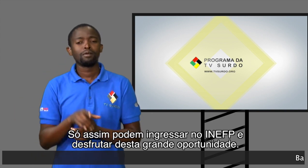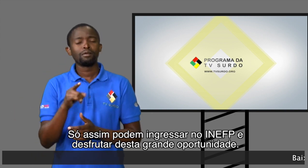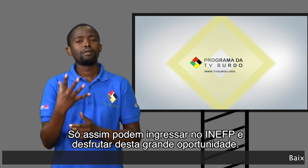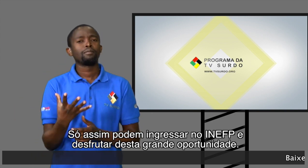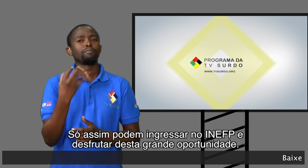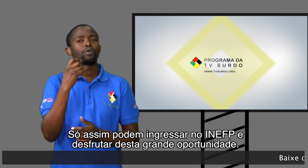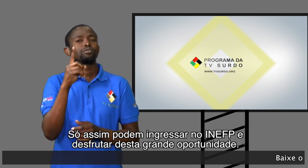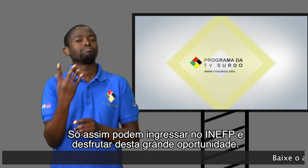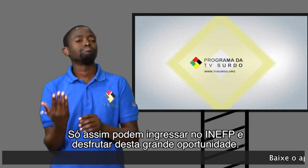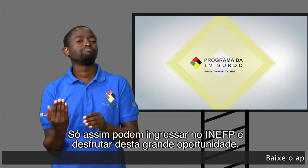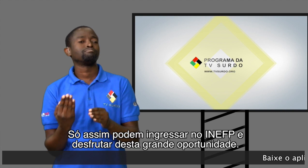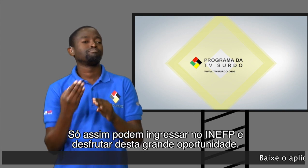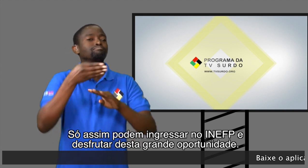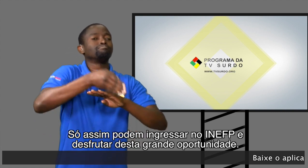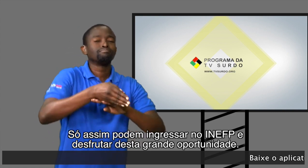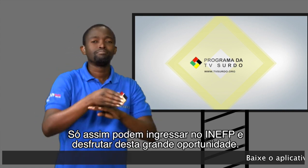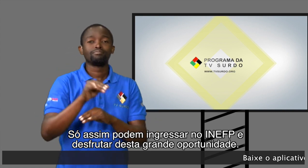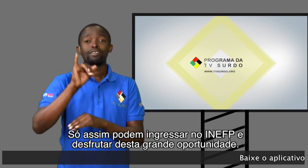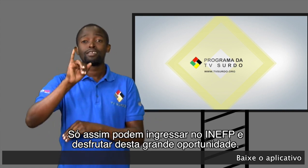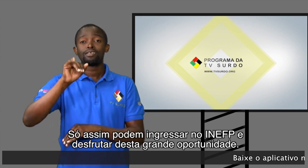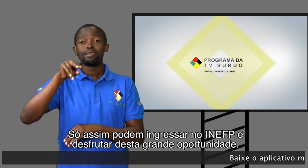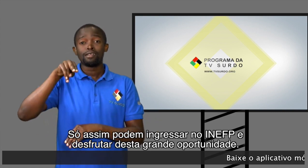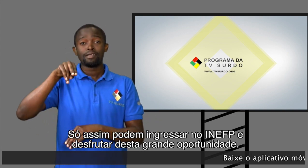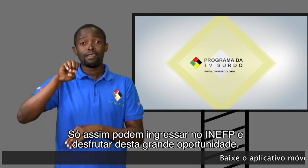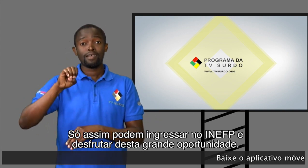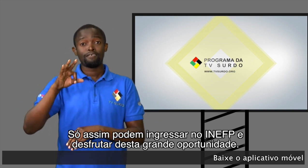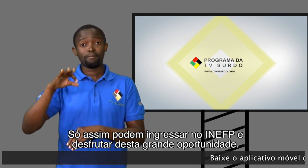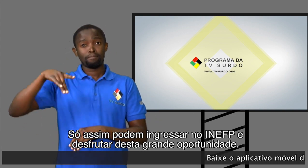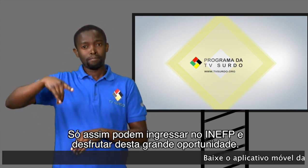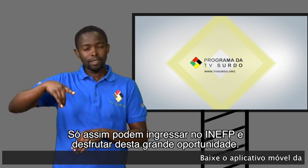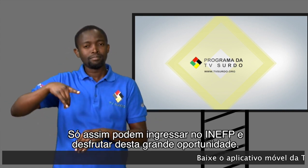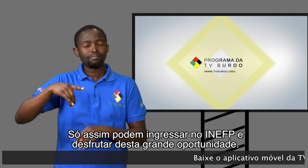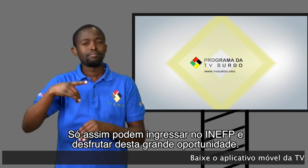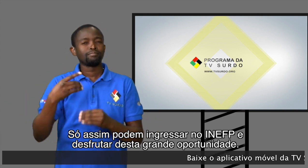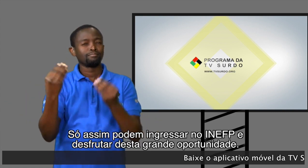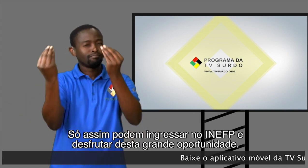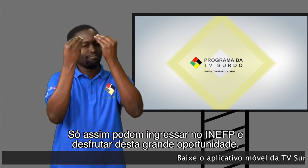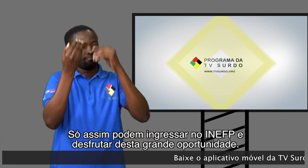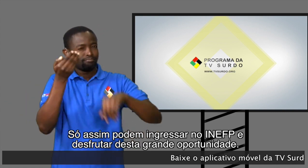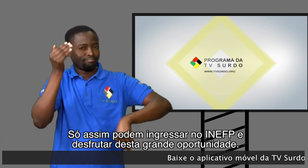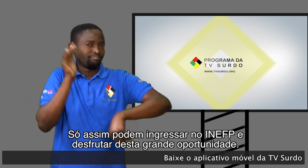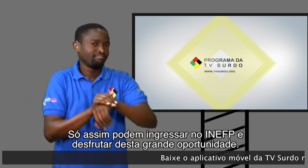assim podem ingressar no INEF E desfrutar desta grande oportunidade